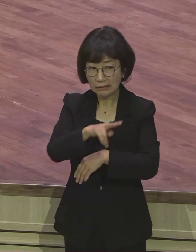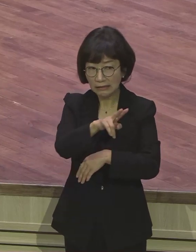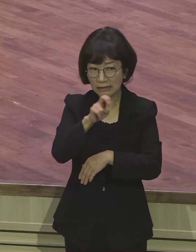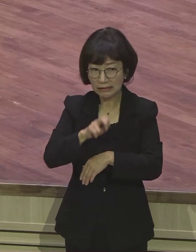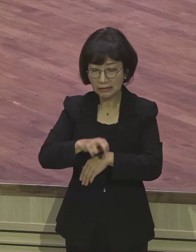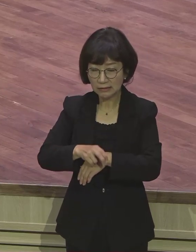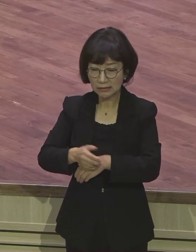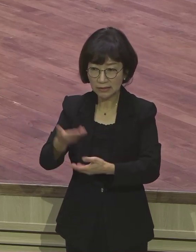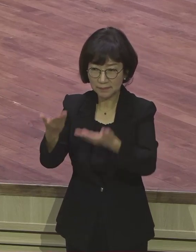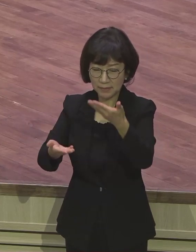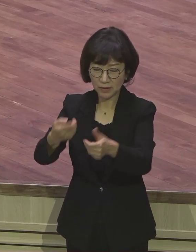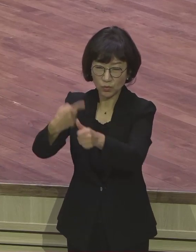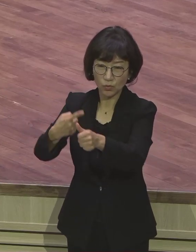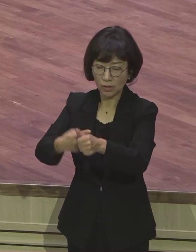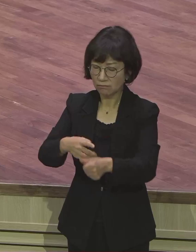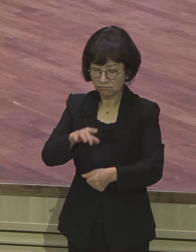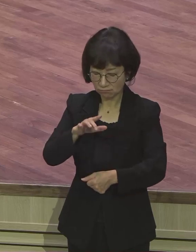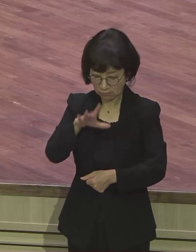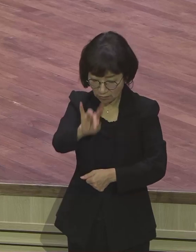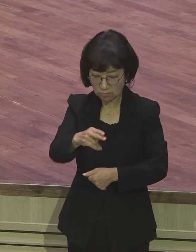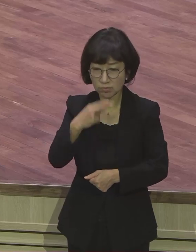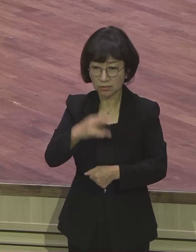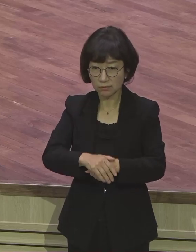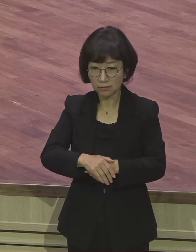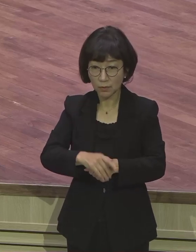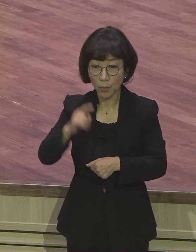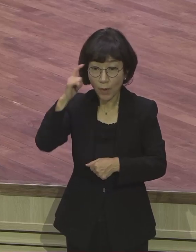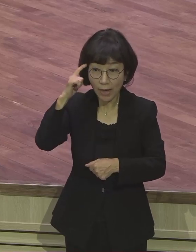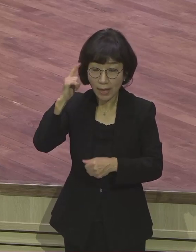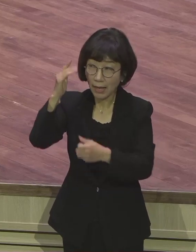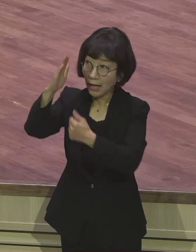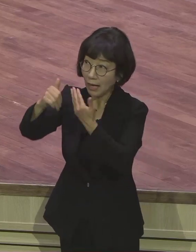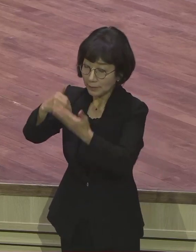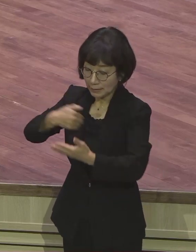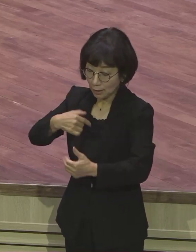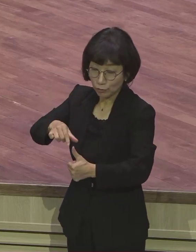누굴 비판합니까? 나 같은 죄인 하나님이 살려줘서 구원해 주었는데